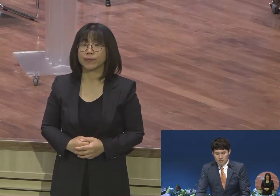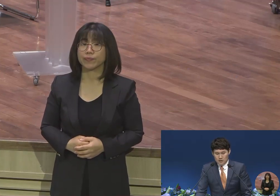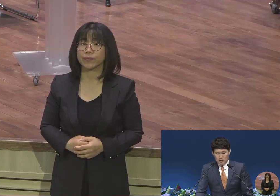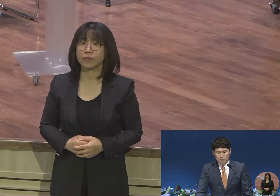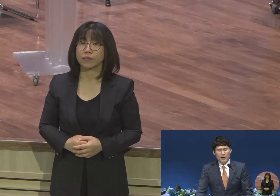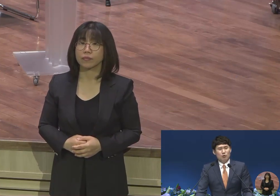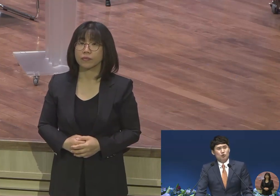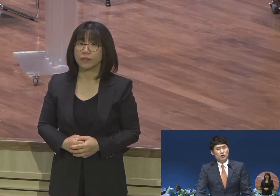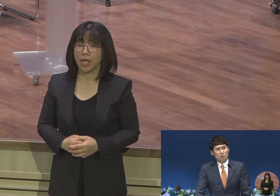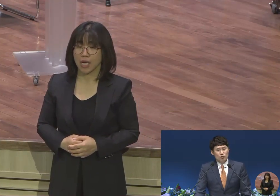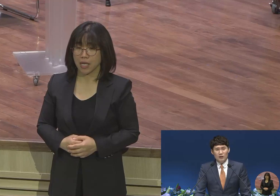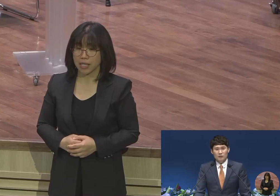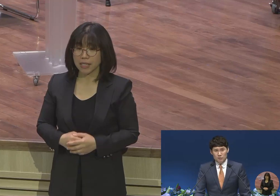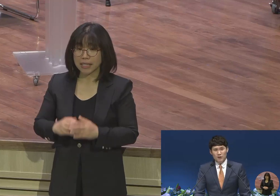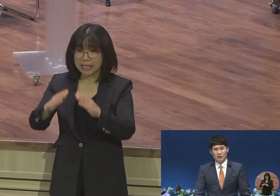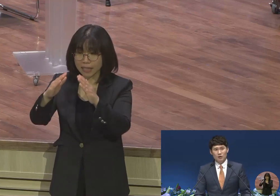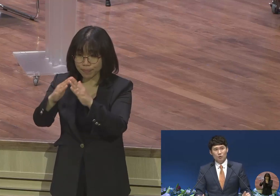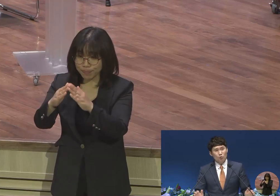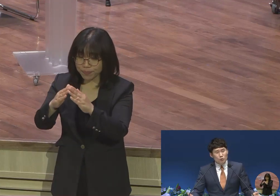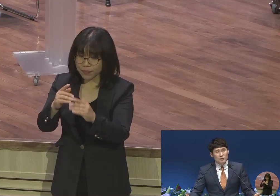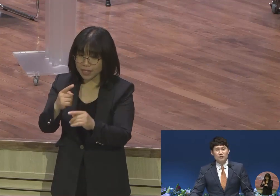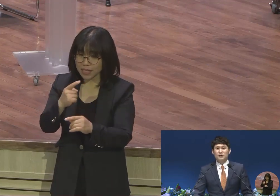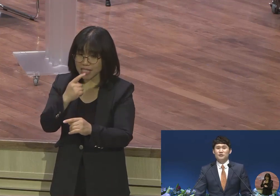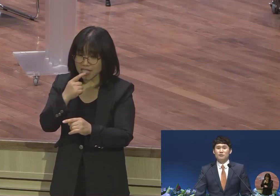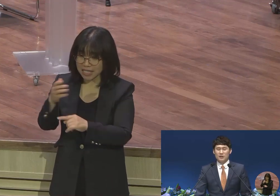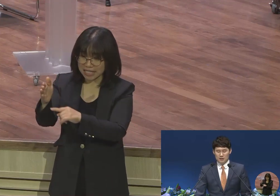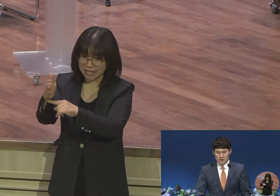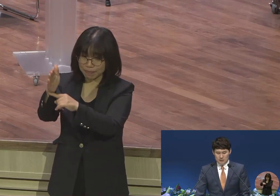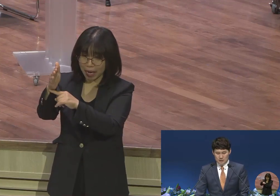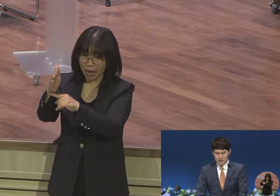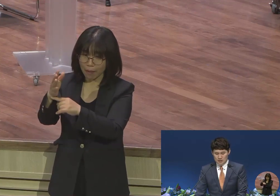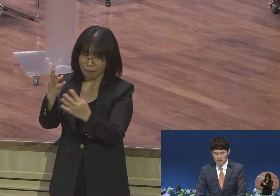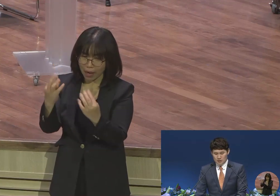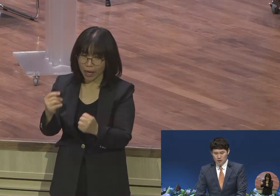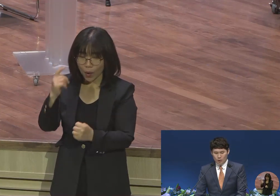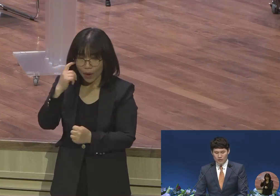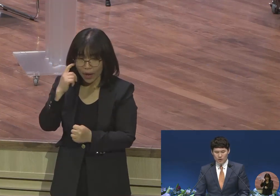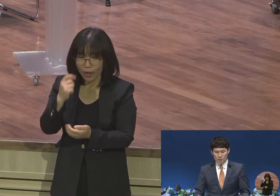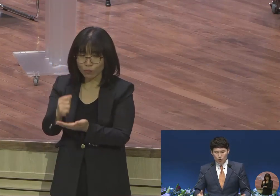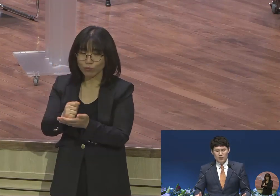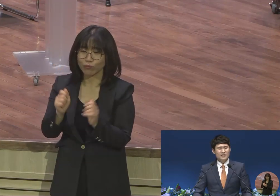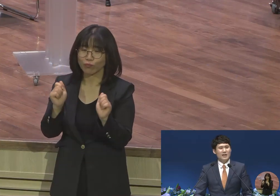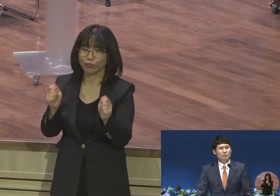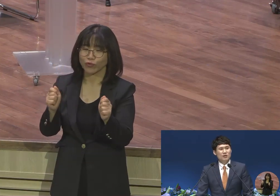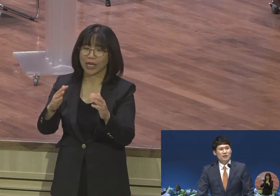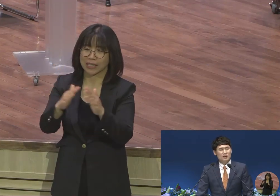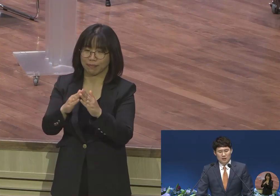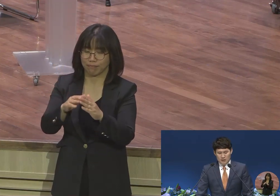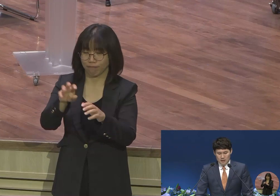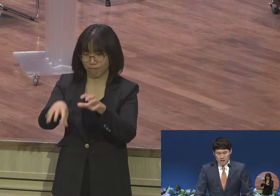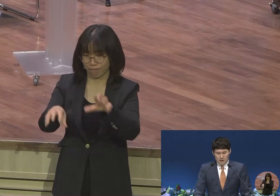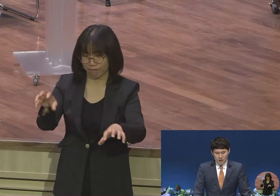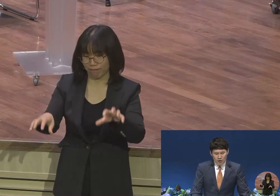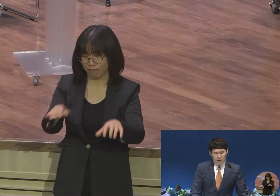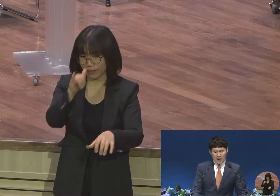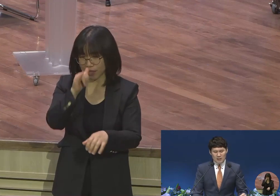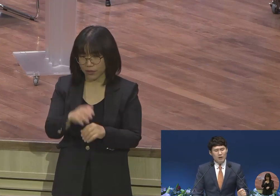깃발이 꽂혀있는 무당집이 곳곳에 널려 있습니다 완전히 무너진 사람들이 거의 마지막